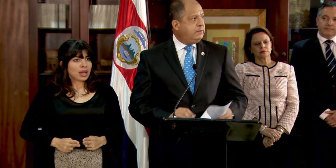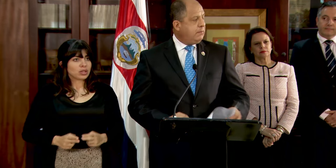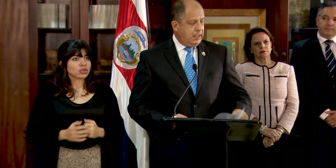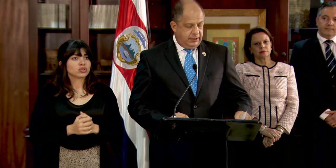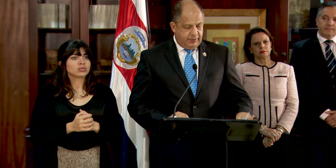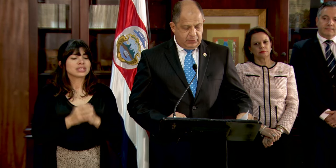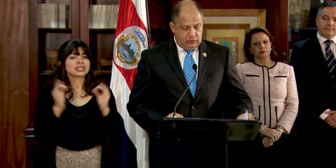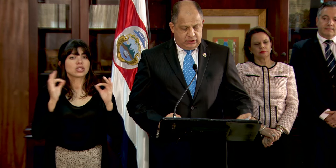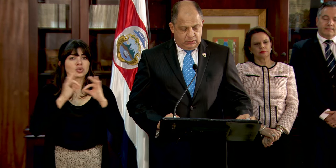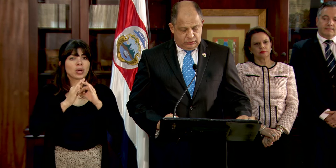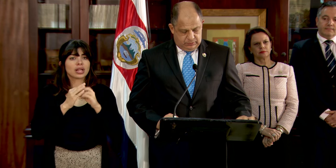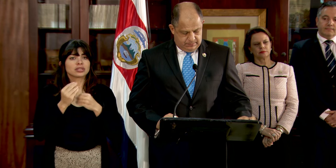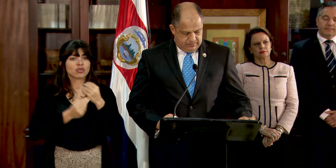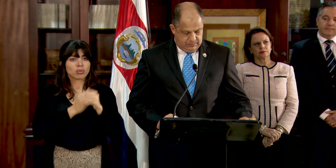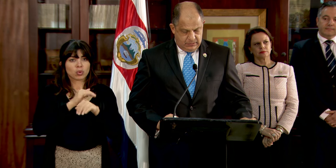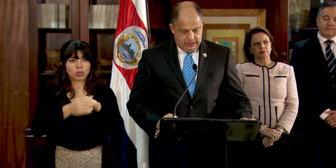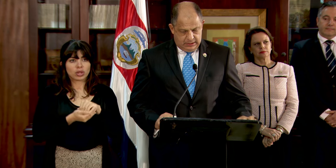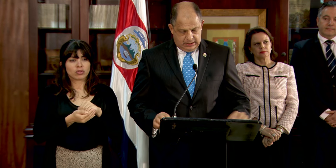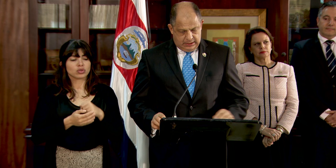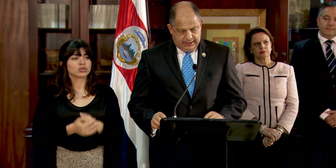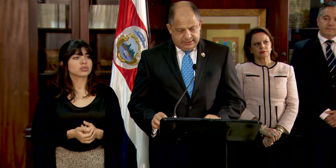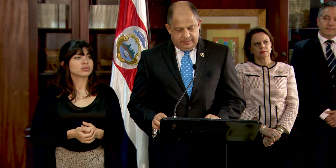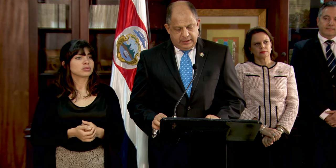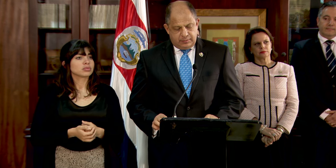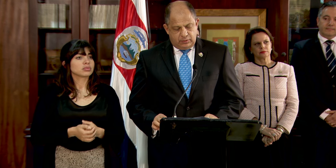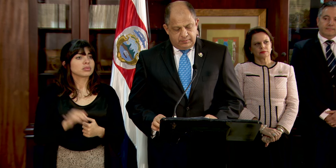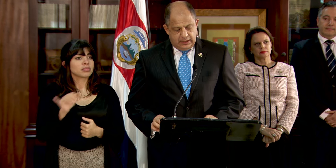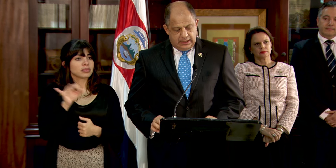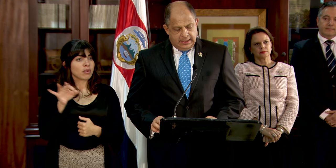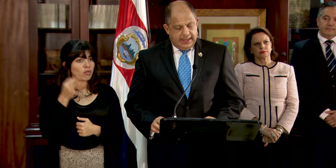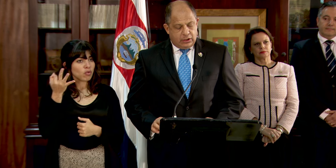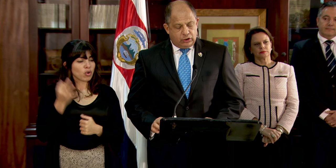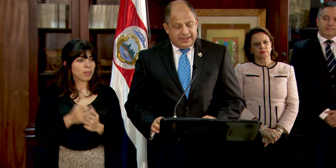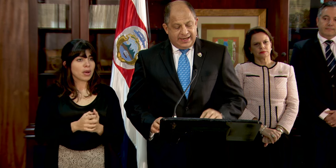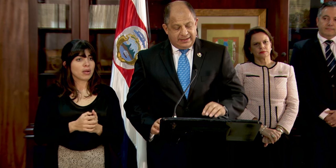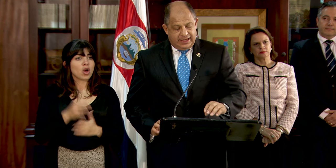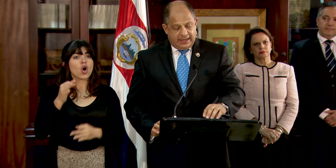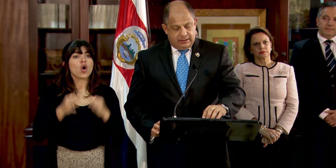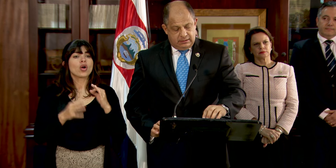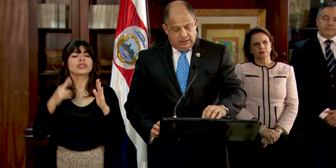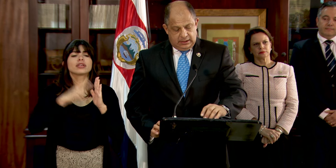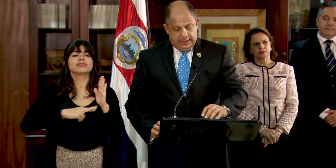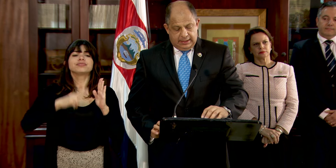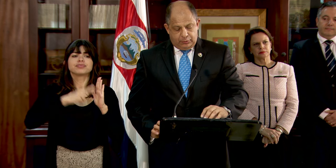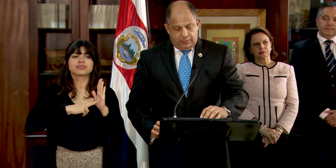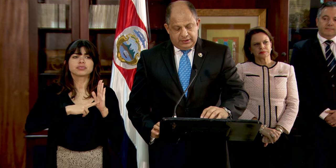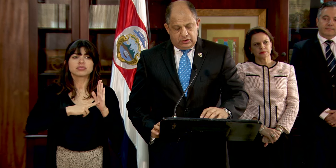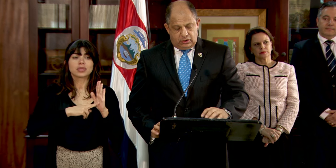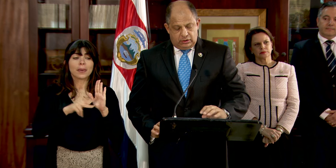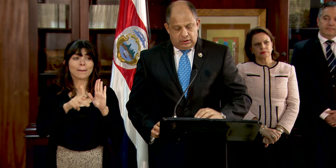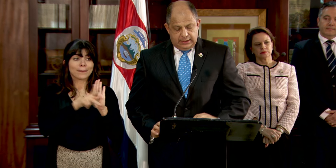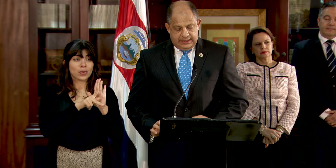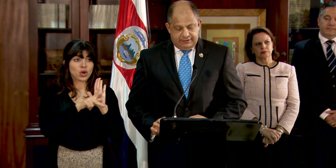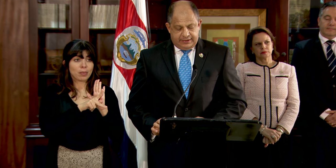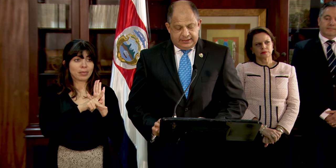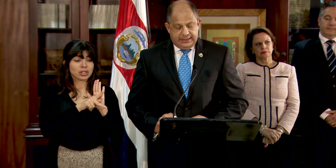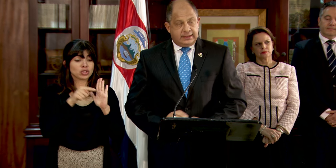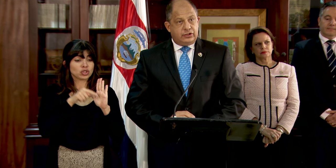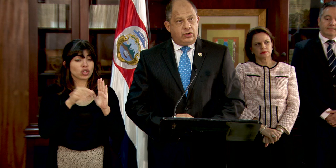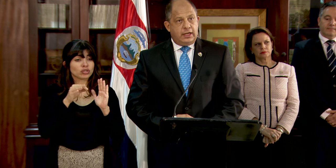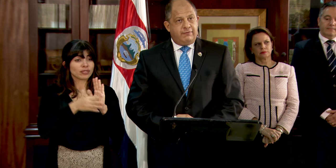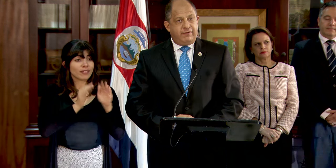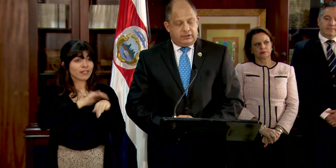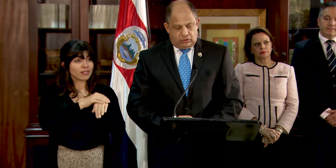sexuales y reproductivos. Asimismo, la Corte reitera que la prohibición de la